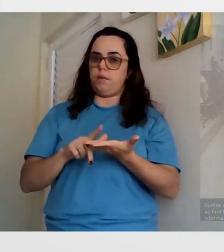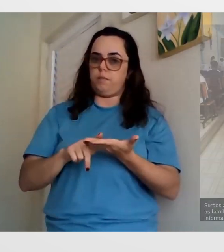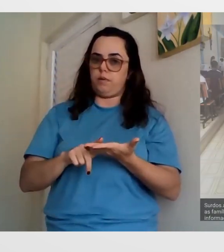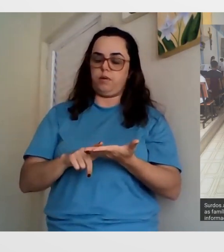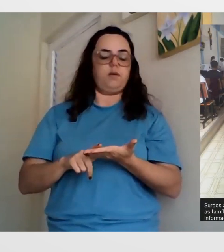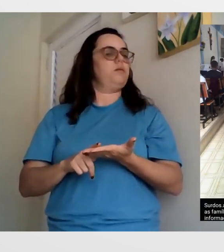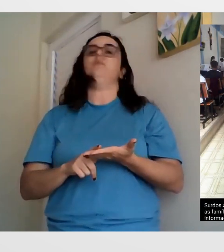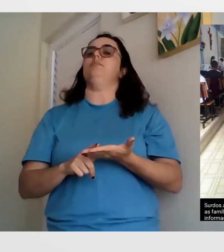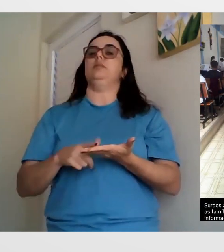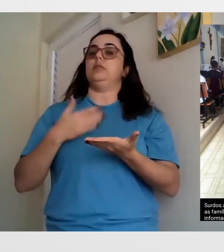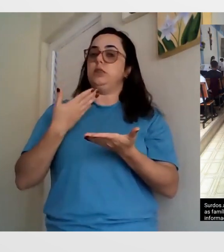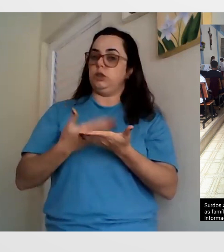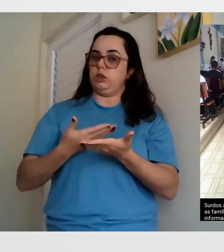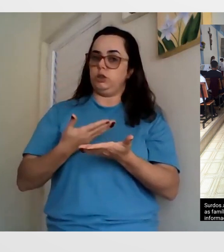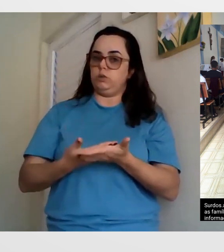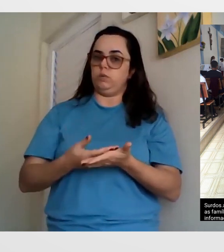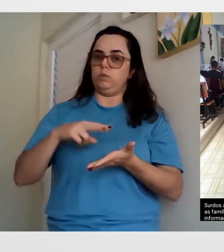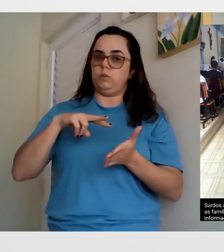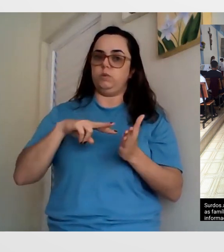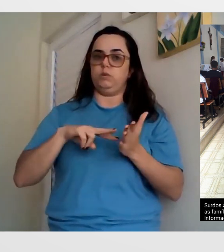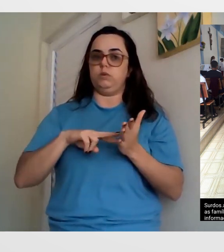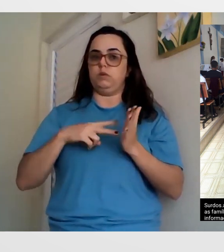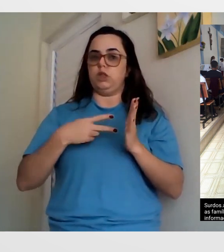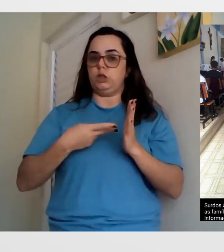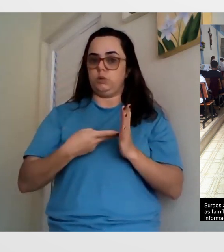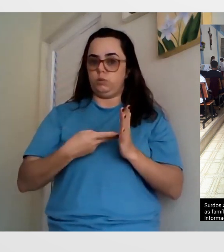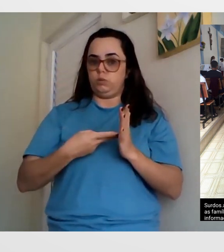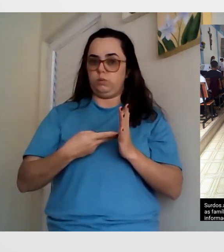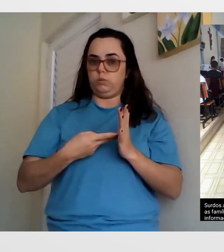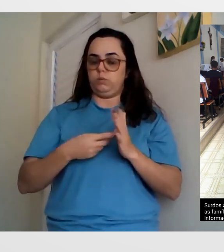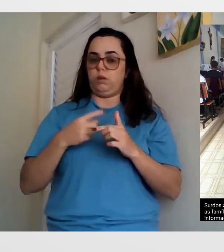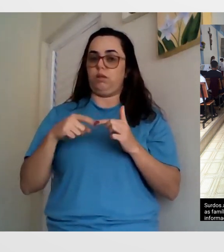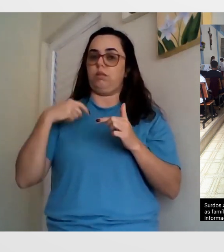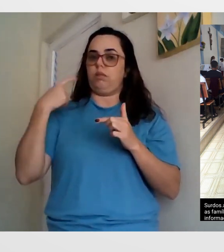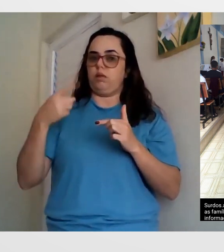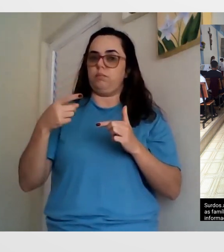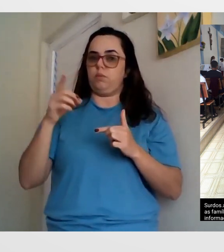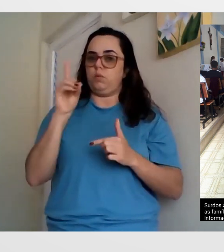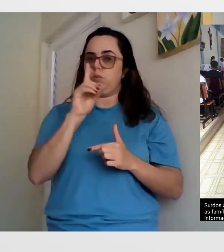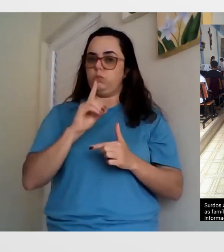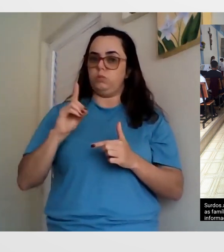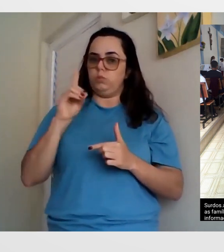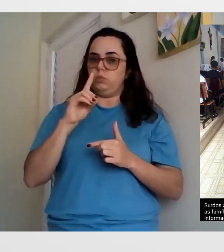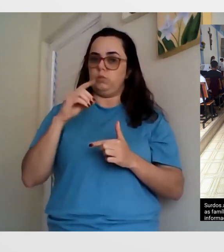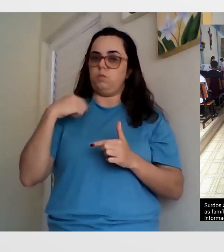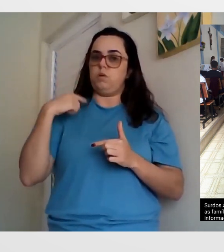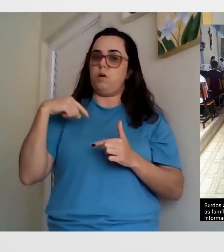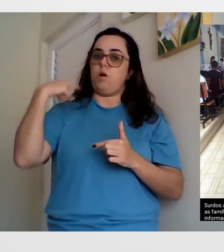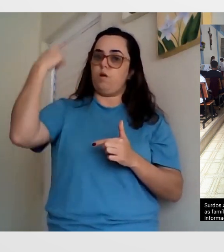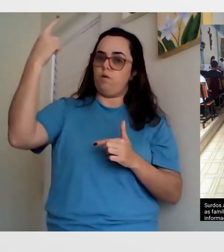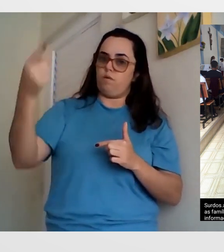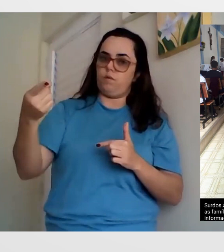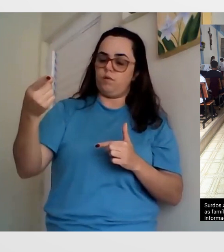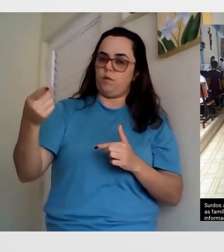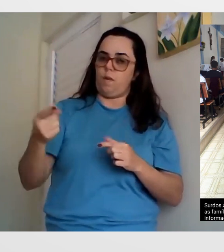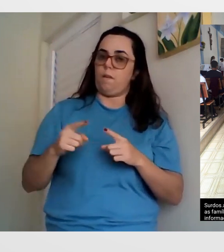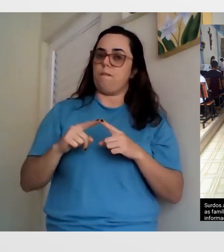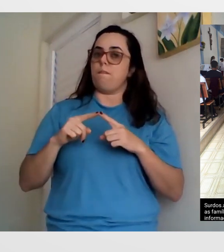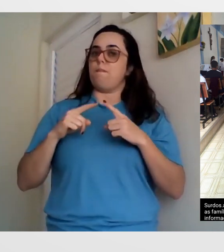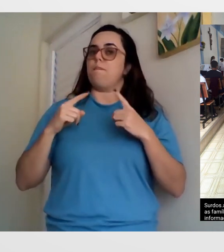estar fazendo traduções na minha igreja. Eu consigo estar com os surdos ali naquele